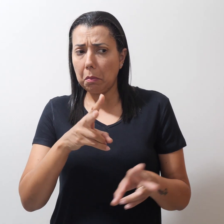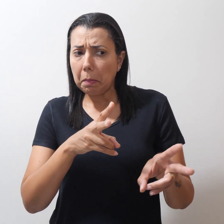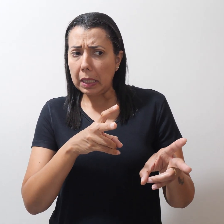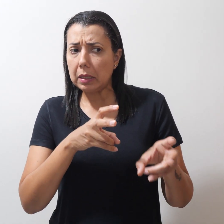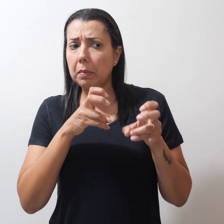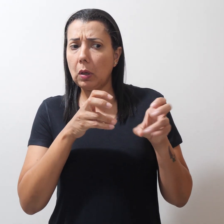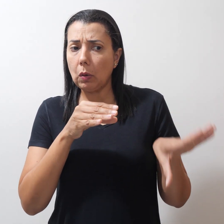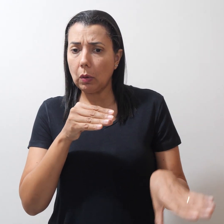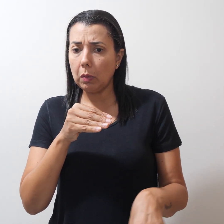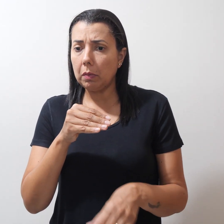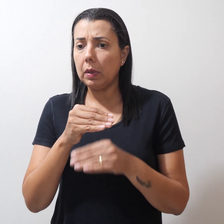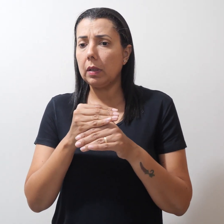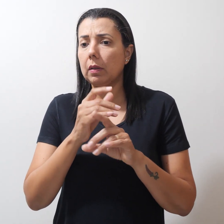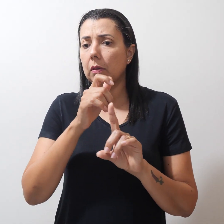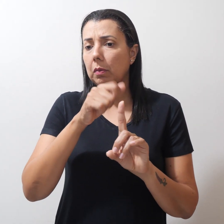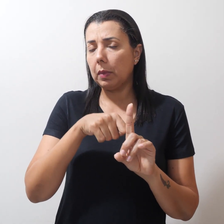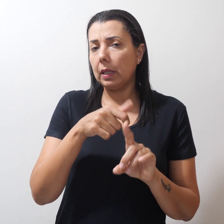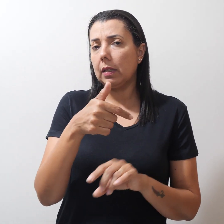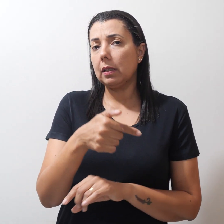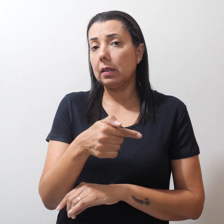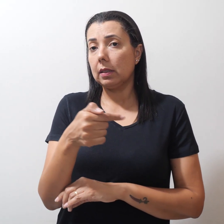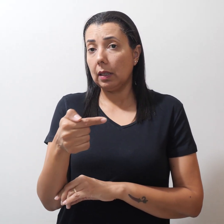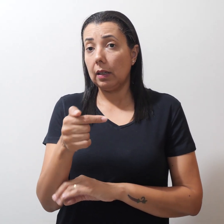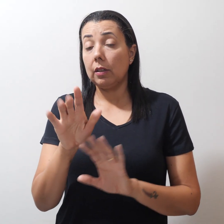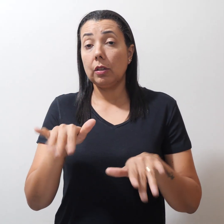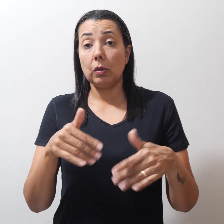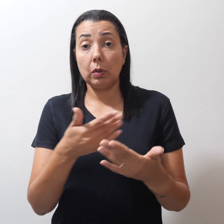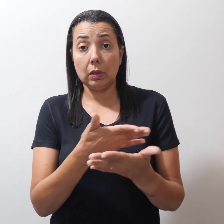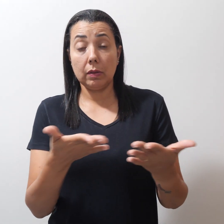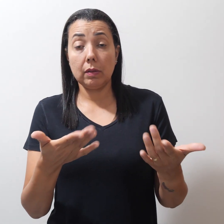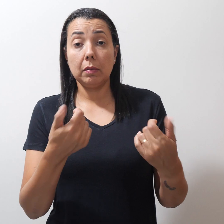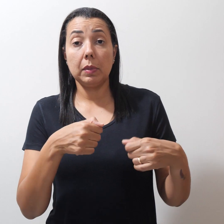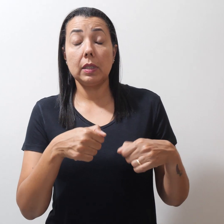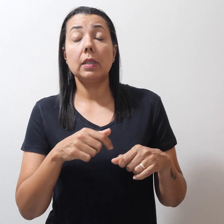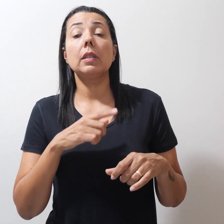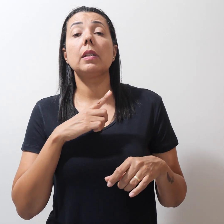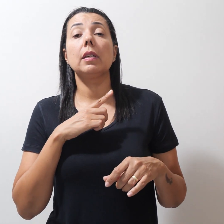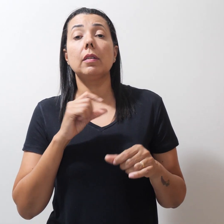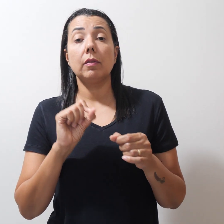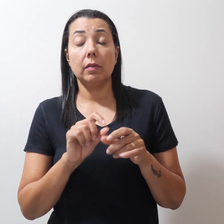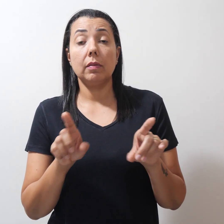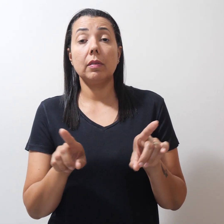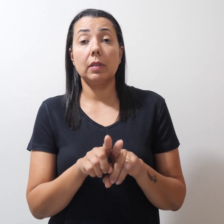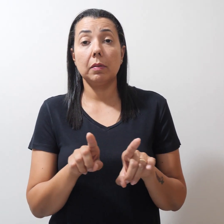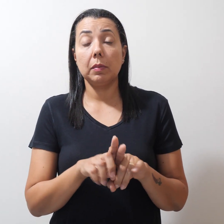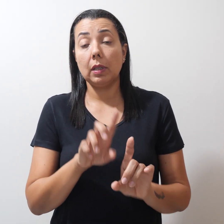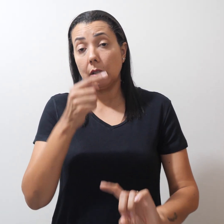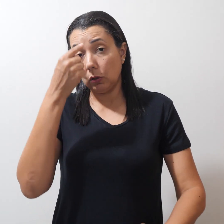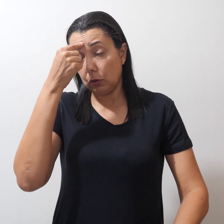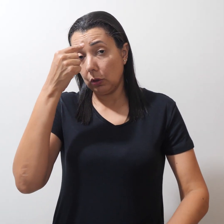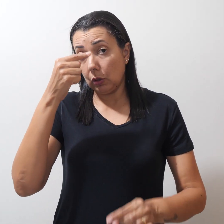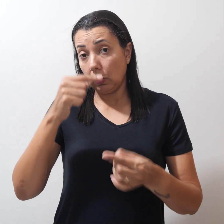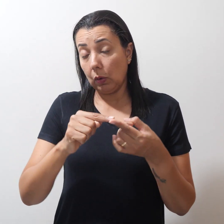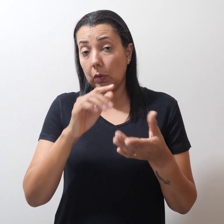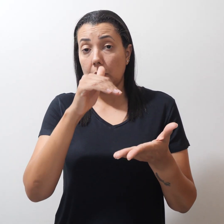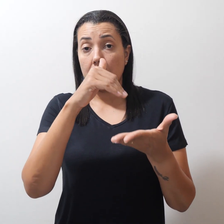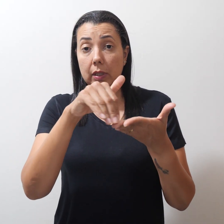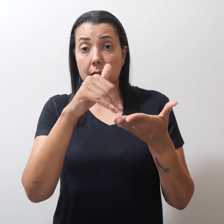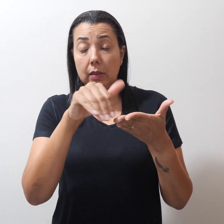acréscimo no mês 7, quando ele deveria ter ocorrido. De acordo com a Secretaria de Educação do